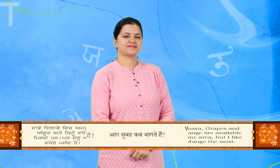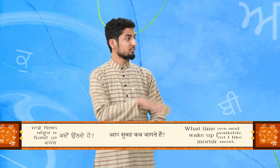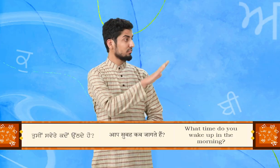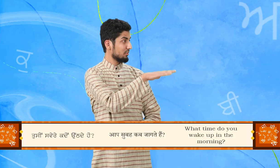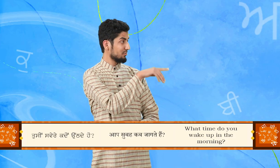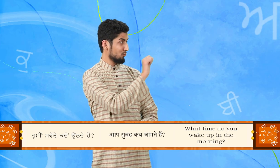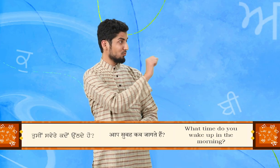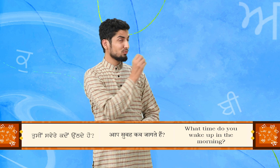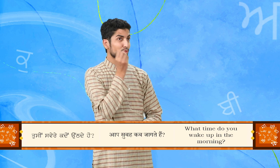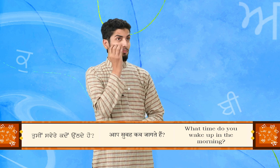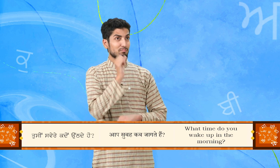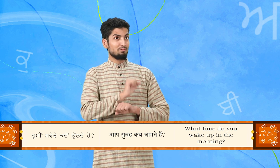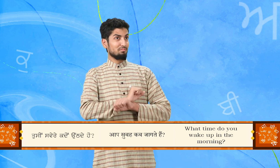तुसी सवेरे कदो उठ दे हो?